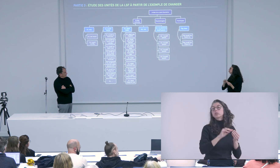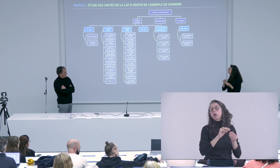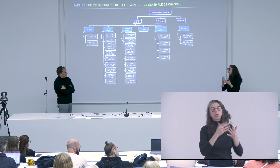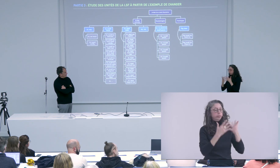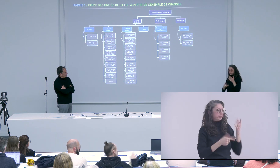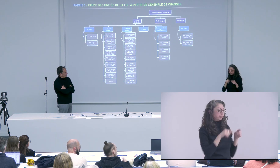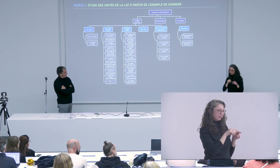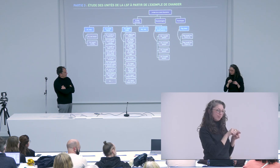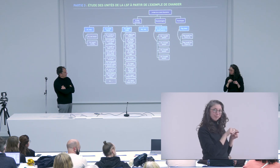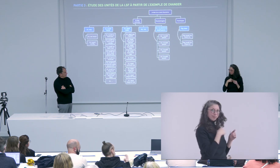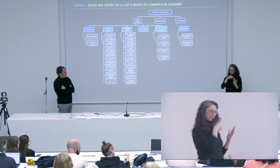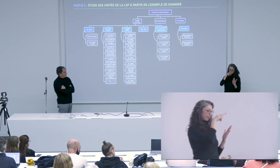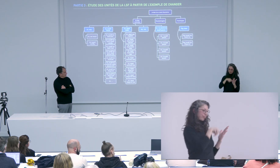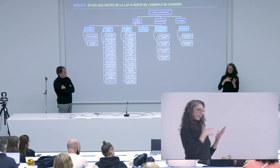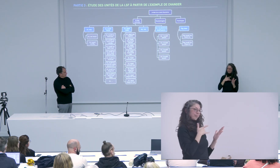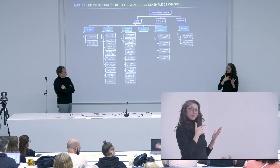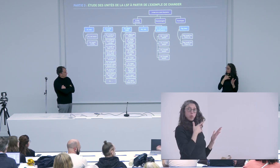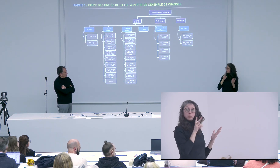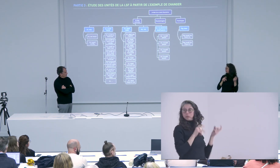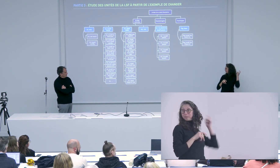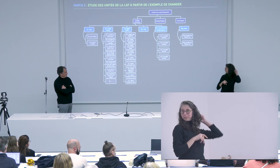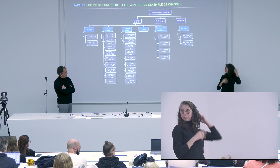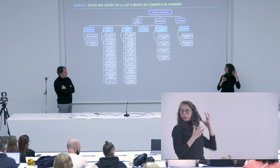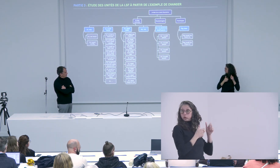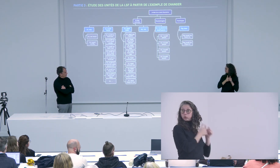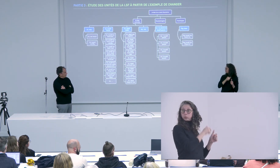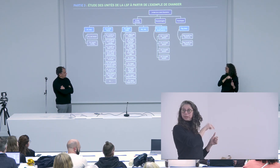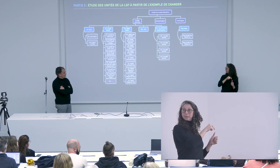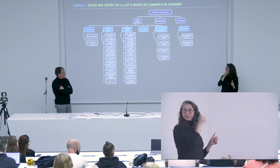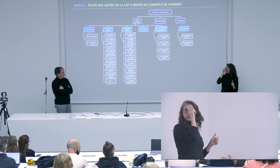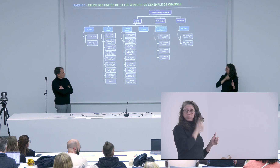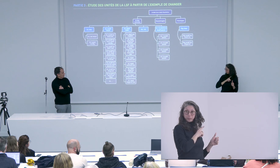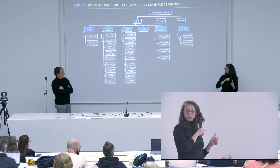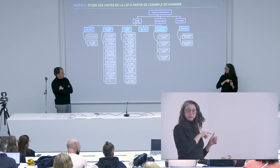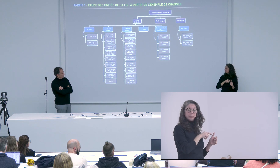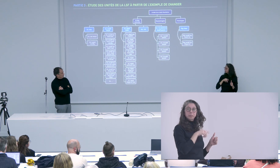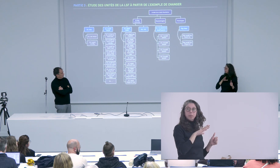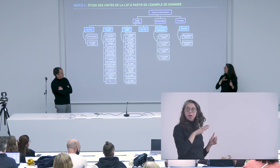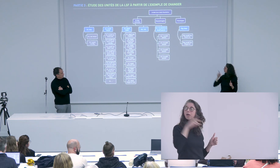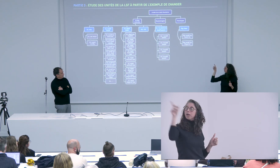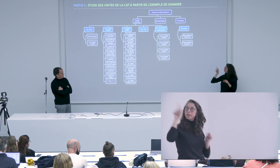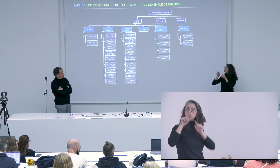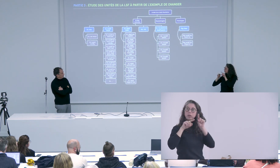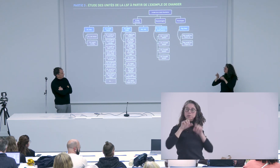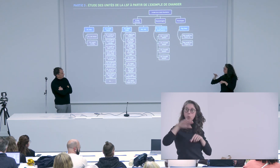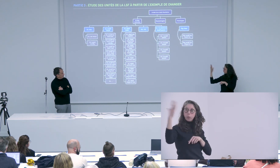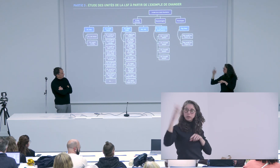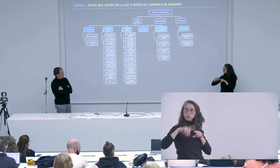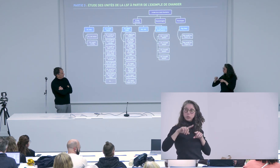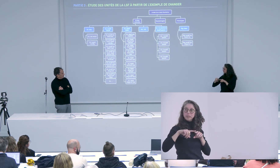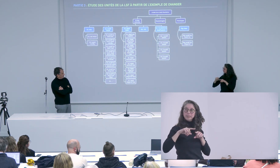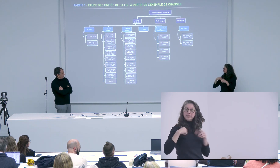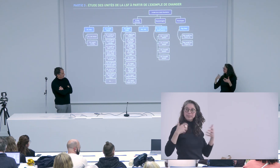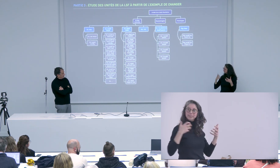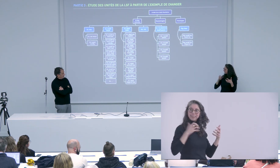humains animés objets etc les différentes catégories qu'il établit avec l'envie vraiment de suivre ce découpage